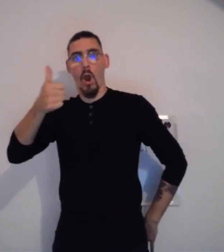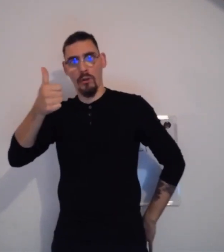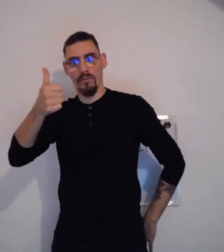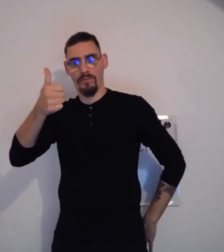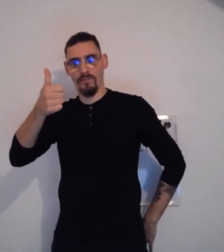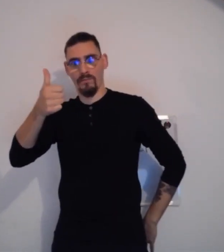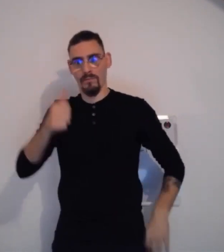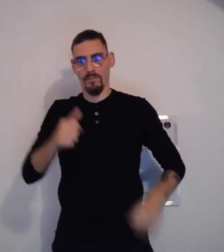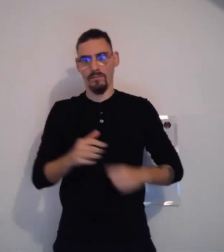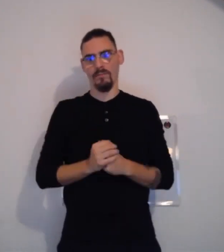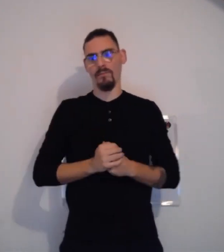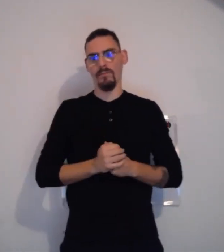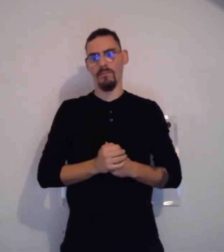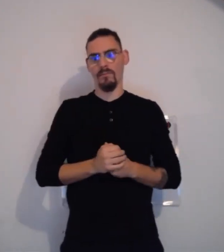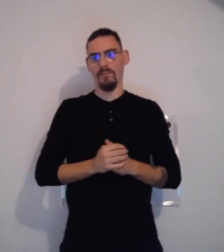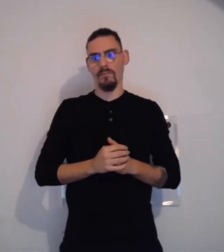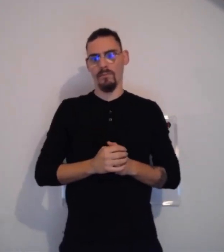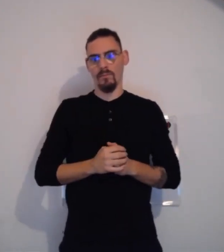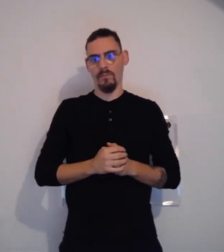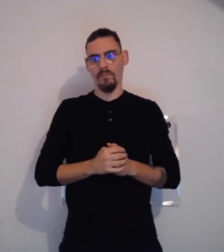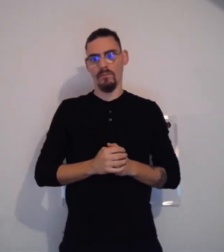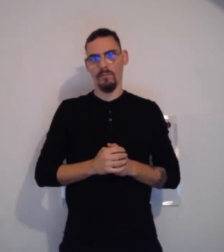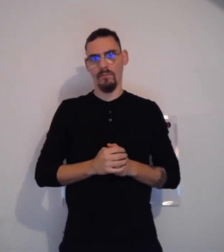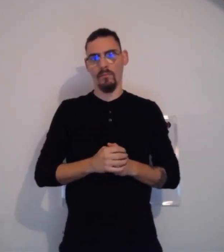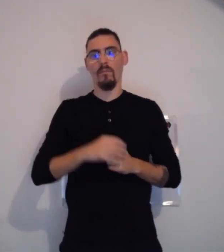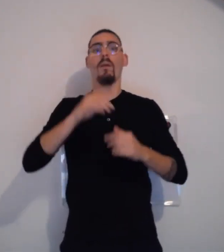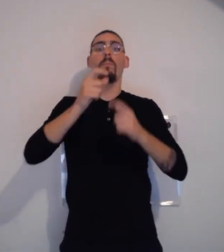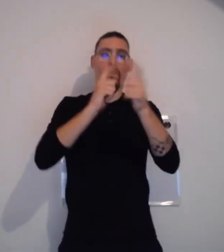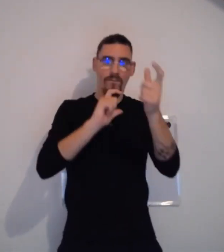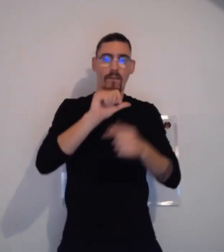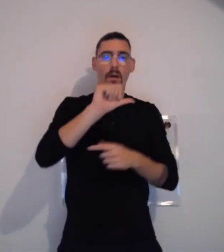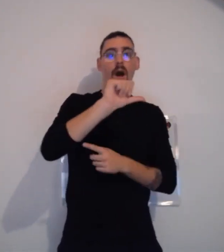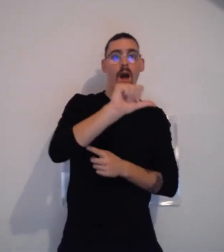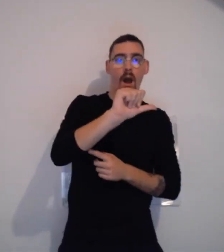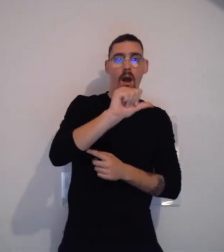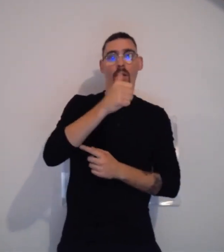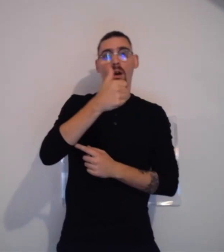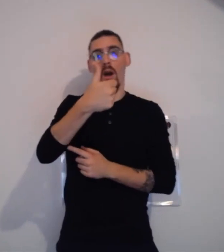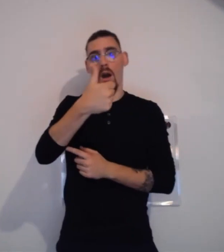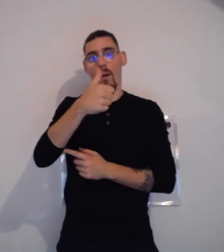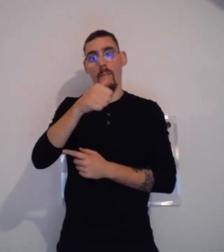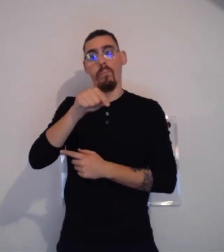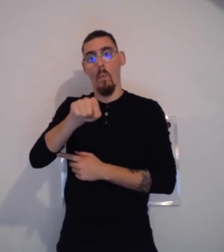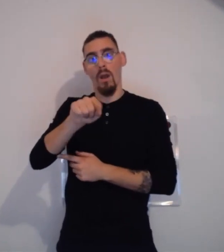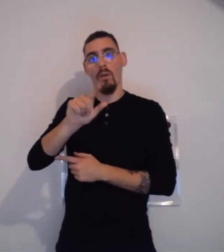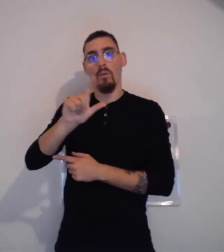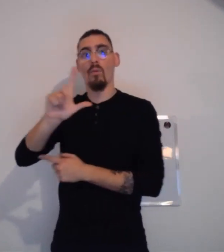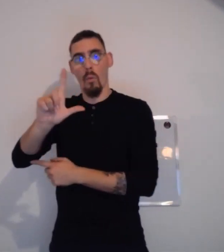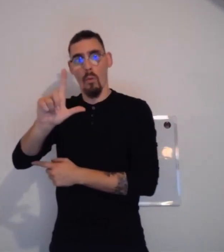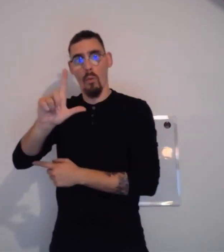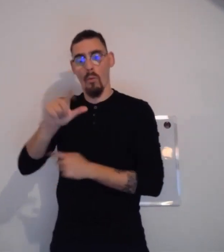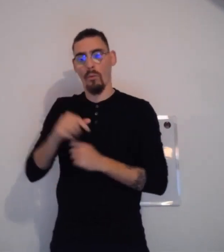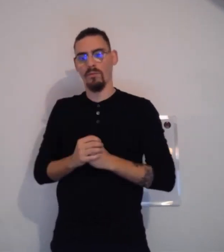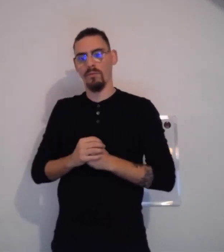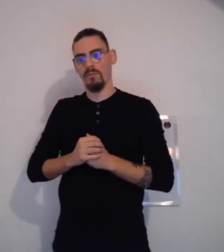niveau A1.1, cela correspond à une semaine de formation. Ensuite, vous ferez A1.2,